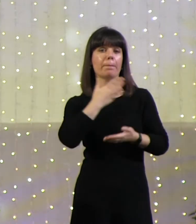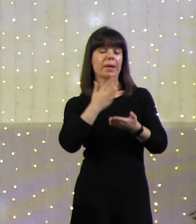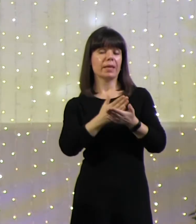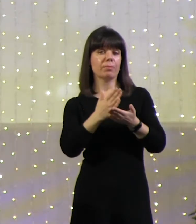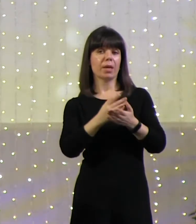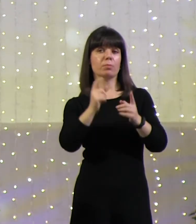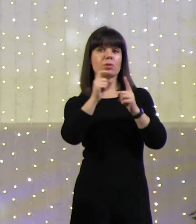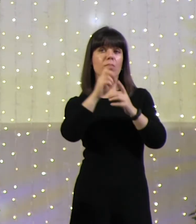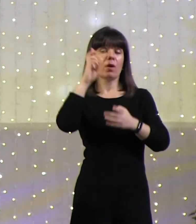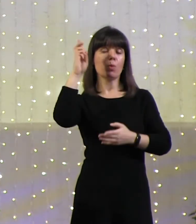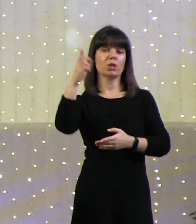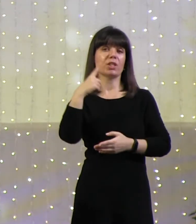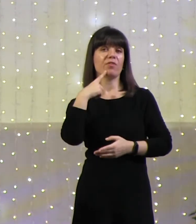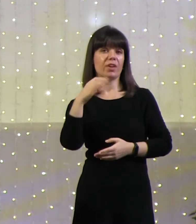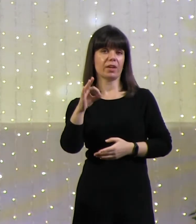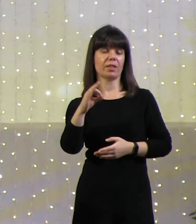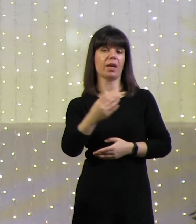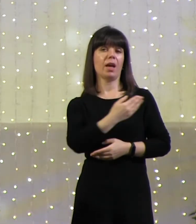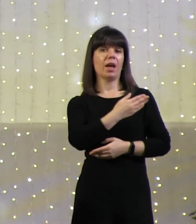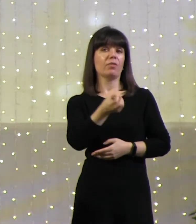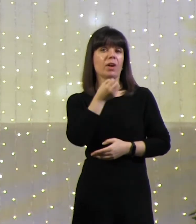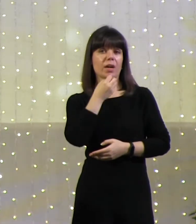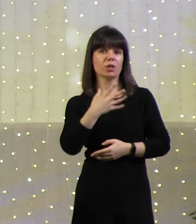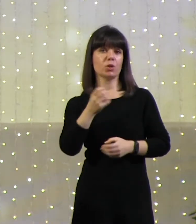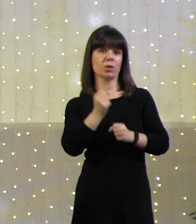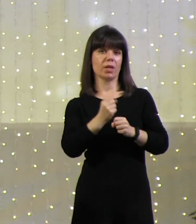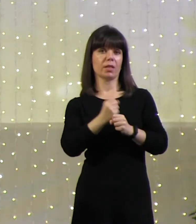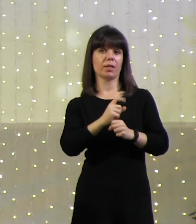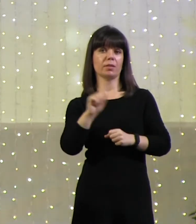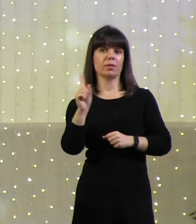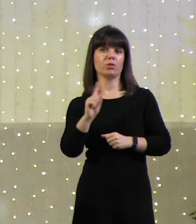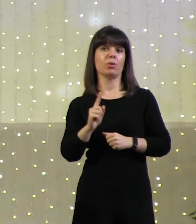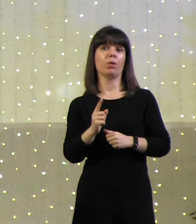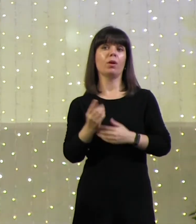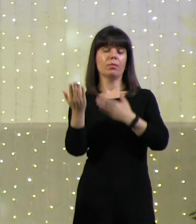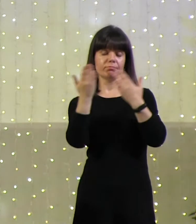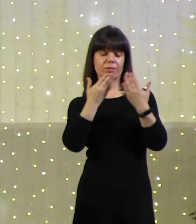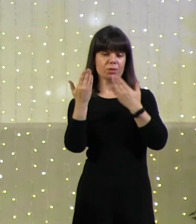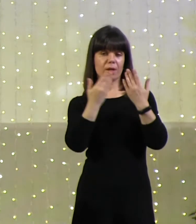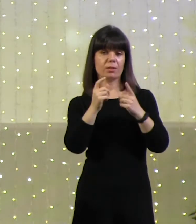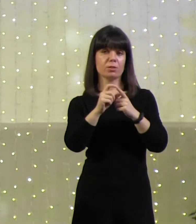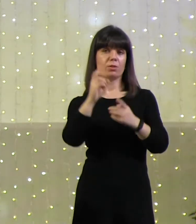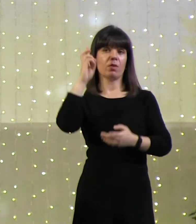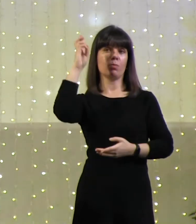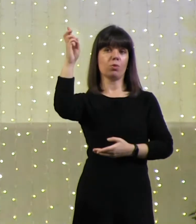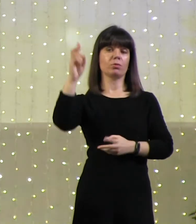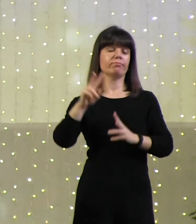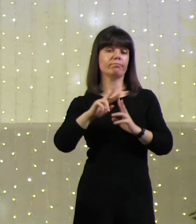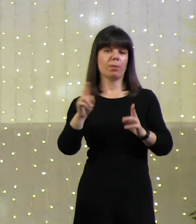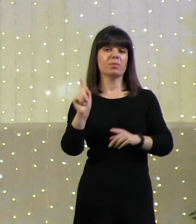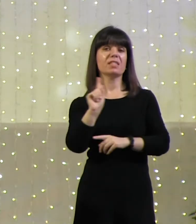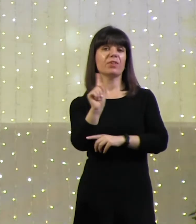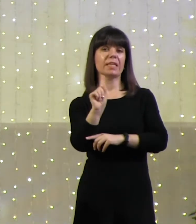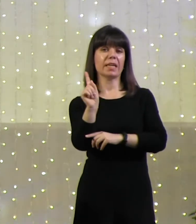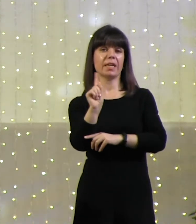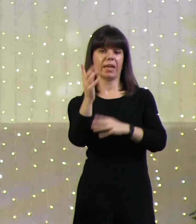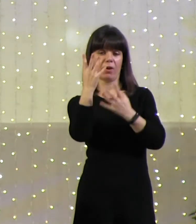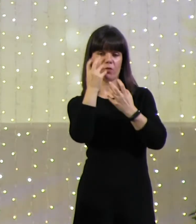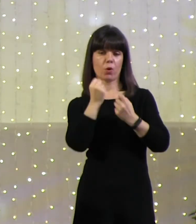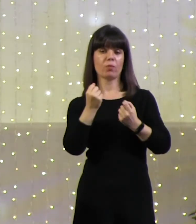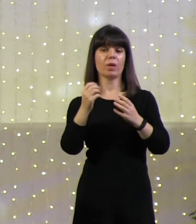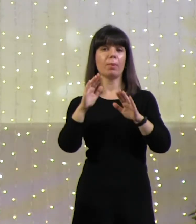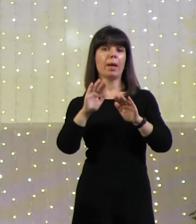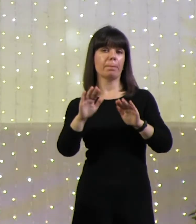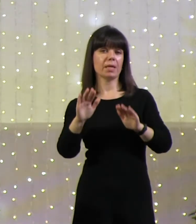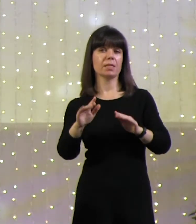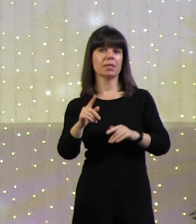верное, и вы хорошо делаете, что обращаетесь к нему, как светильнику, сияющему в темном месте, доколе не